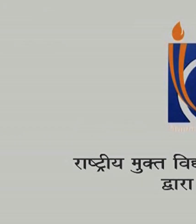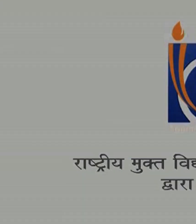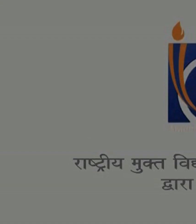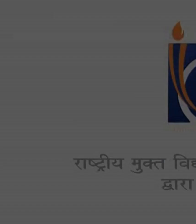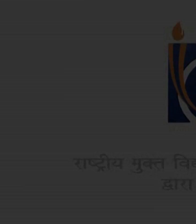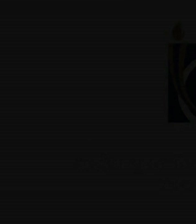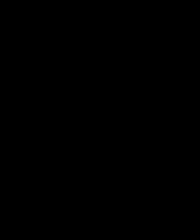धन्यवाद